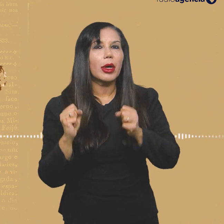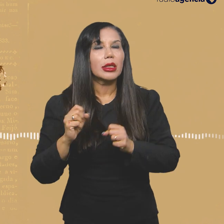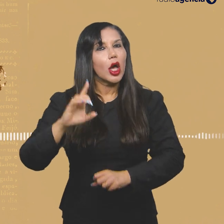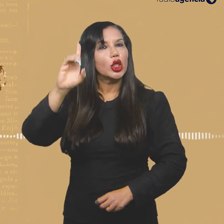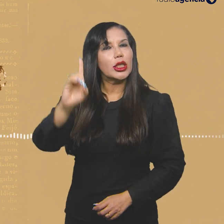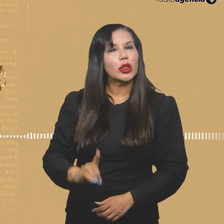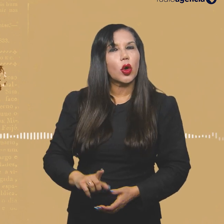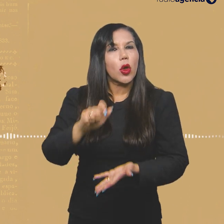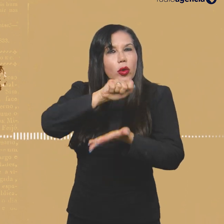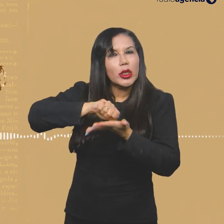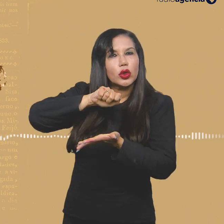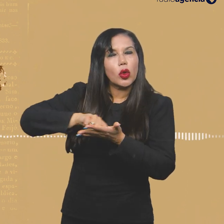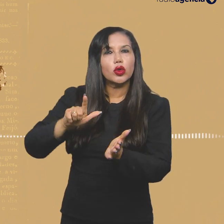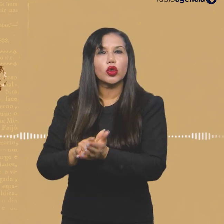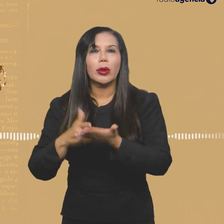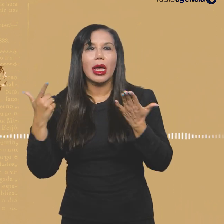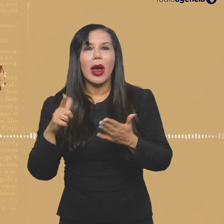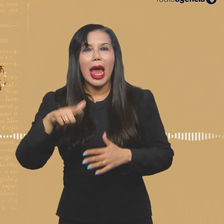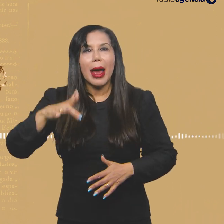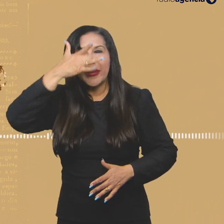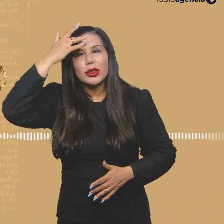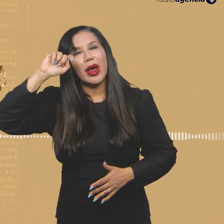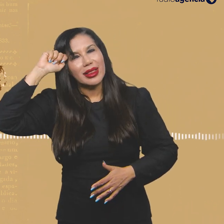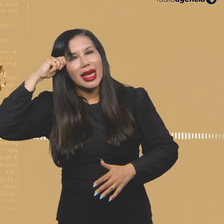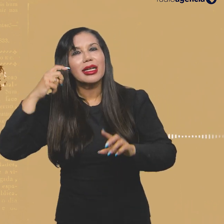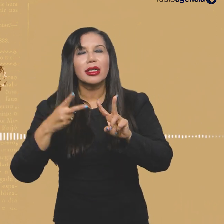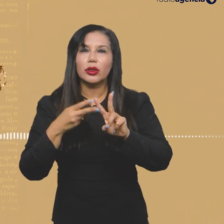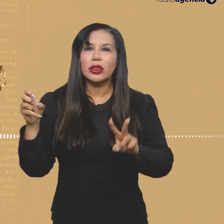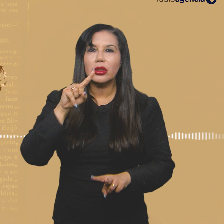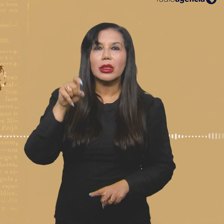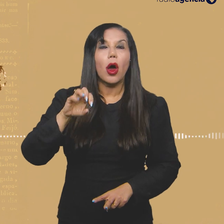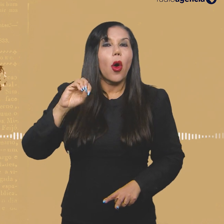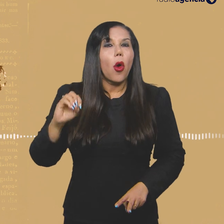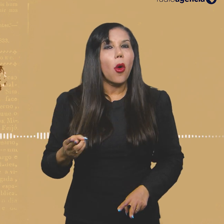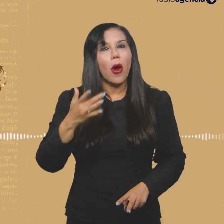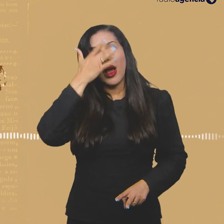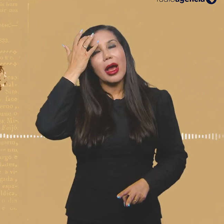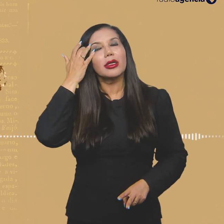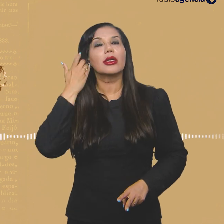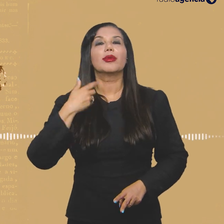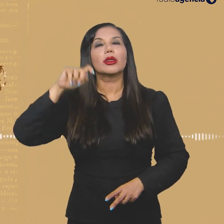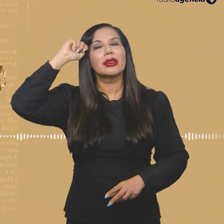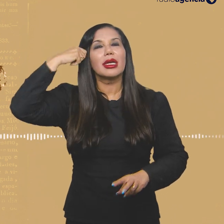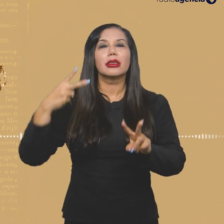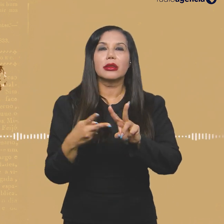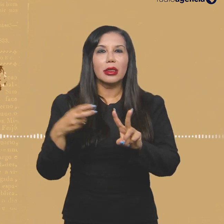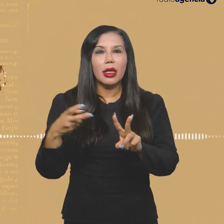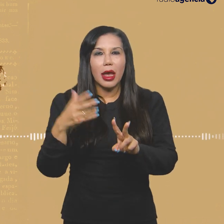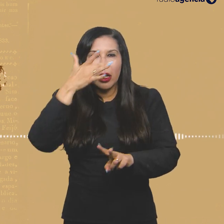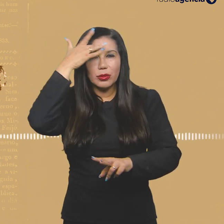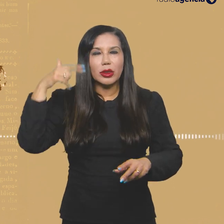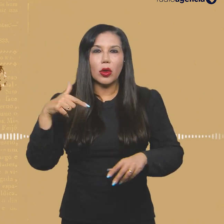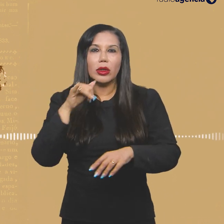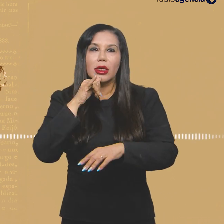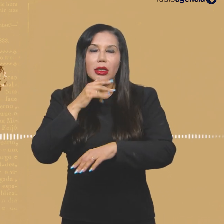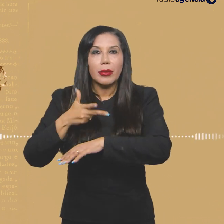Será que os diretores, os editores, eles são essas pessoas negras e indígenas? Ou será que essas pessoas negras e